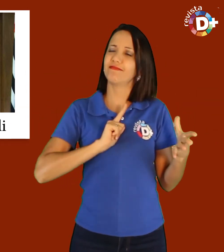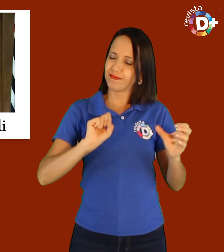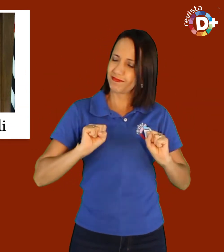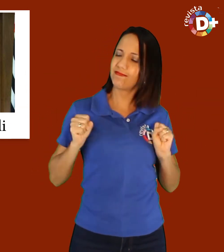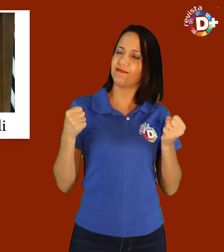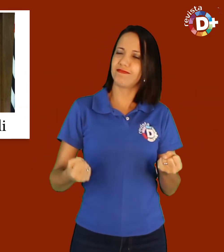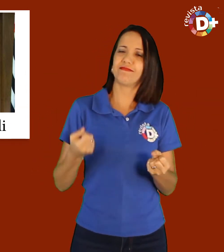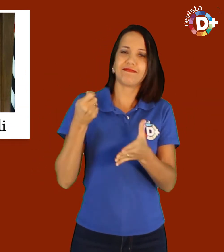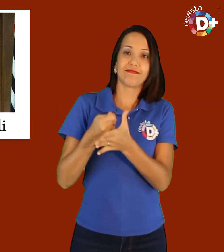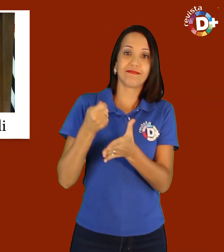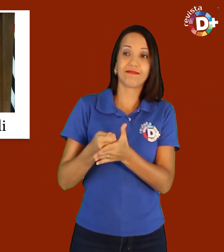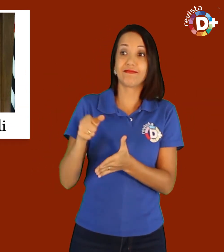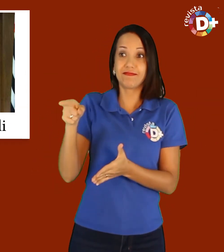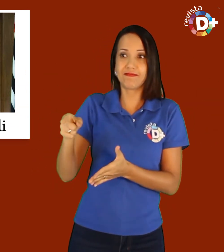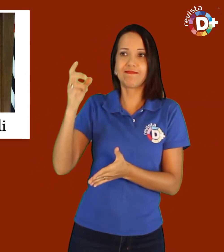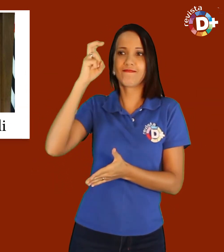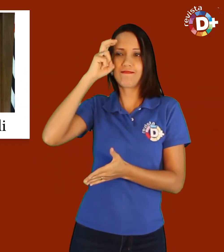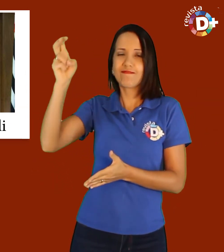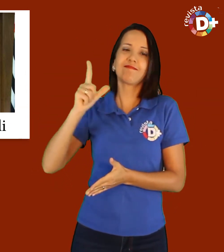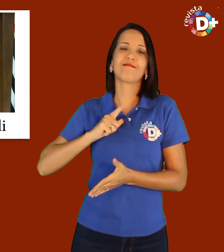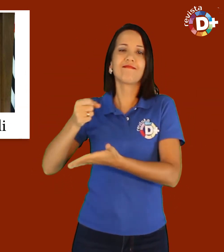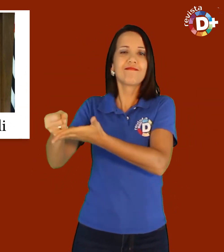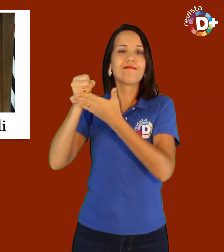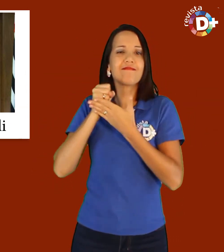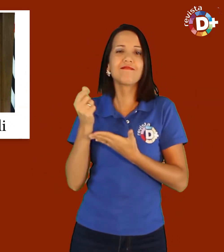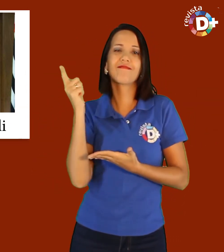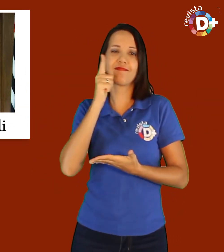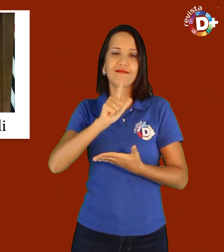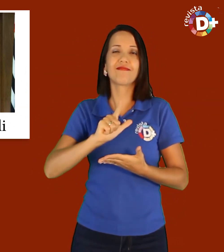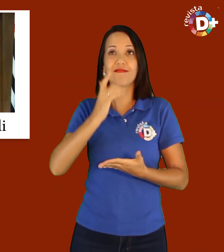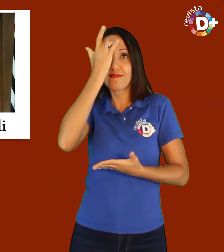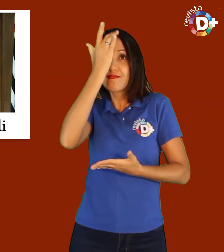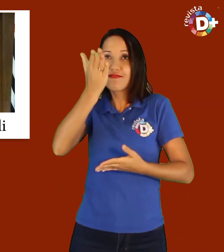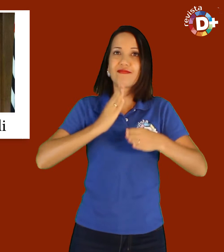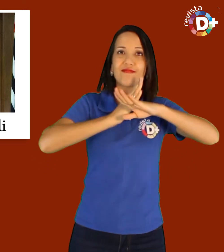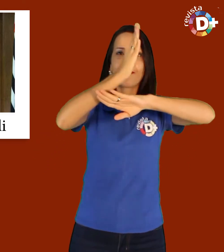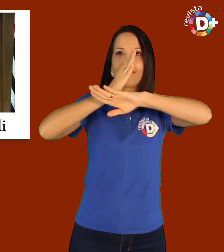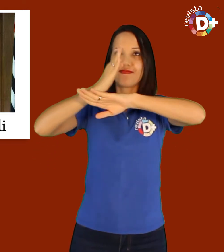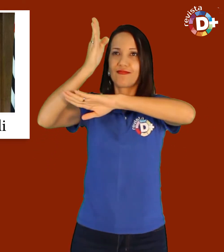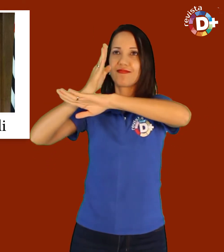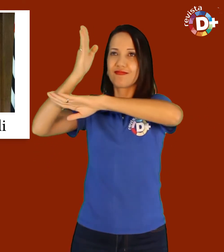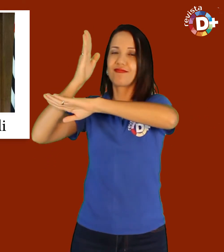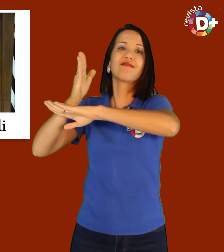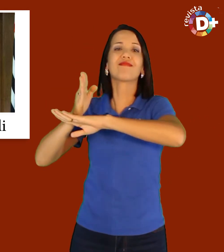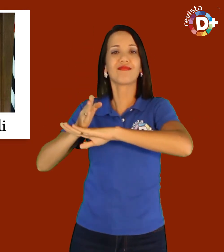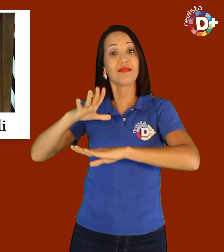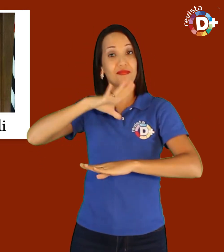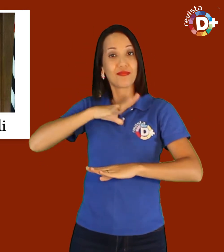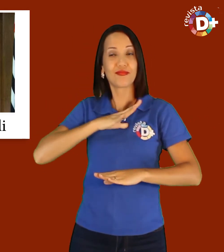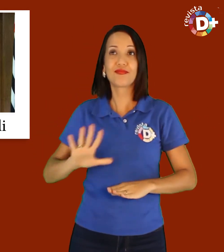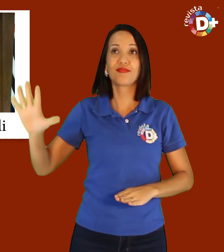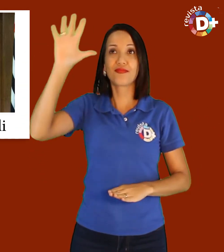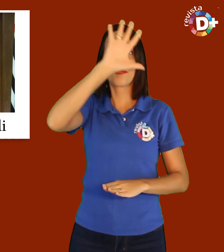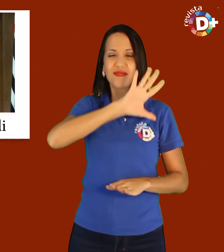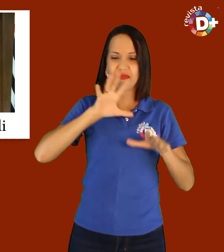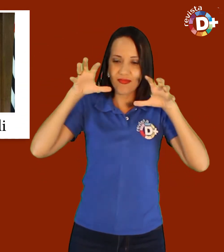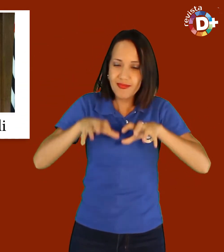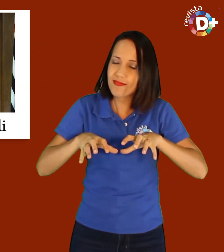mais do que disposição. Sua competência e agilidade nos facilitaram chegar aos municípios e descentralizar a